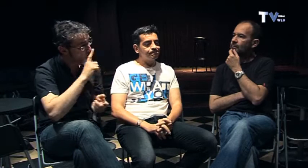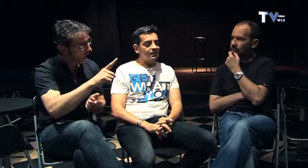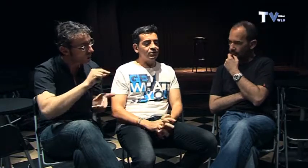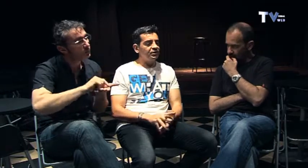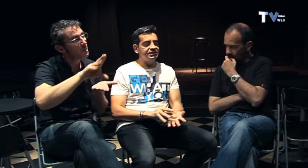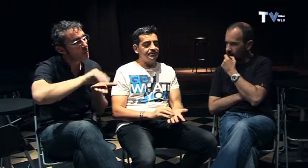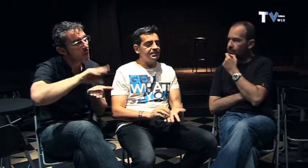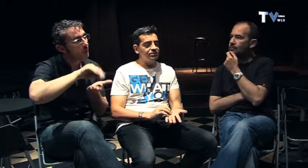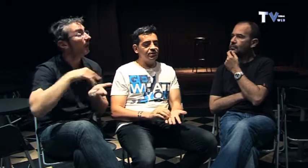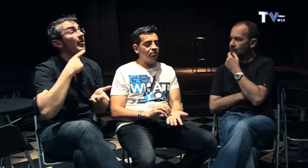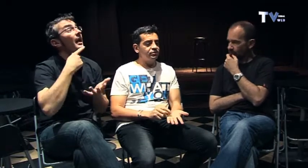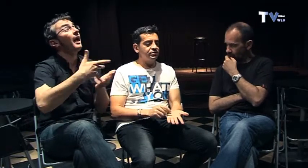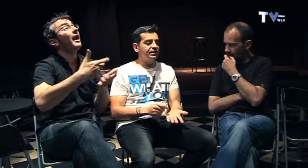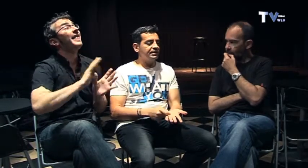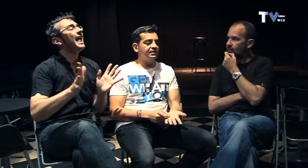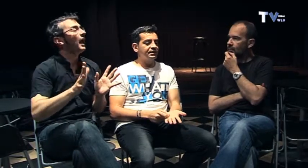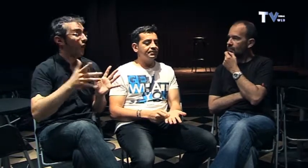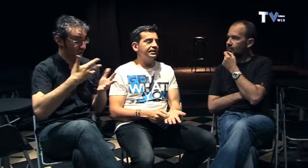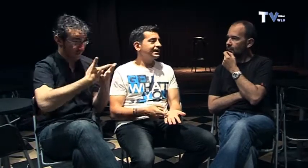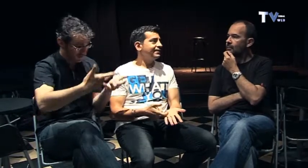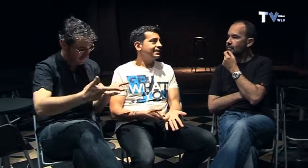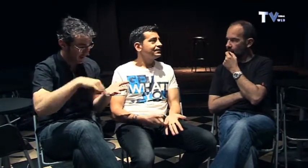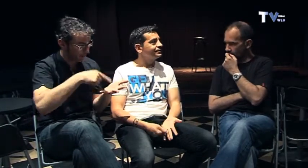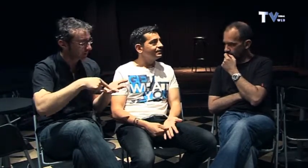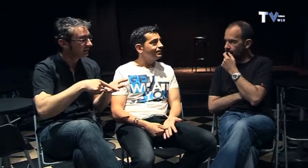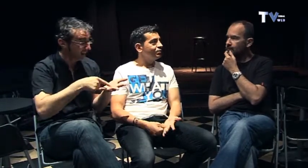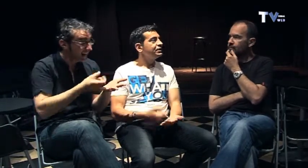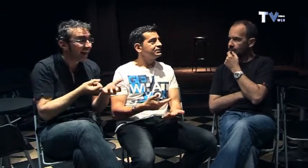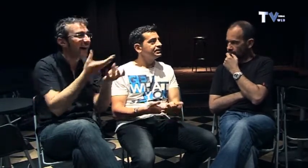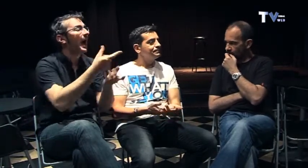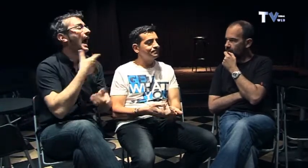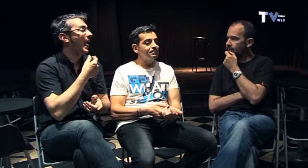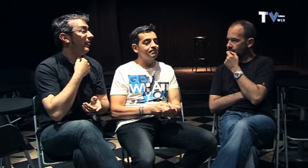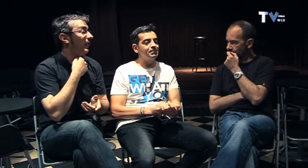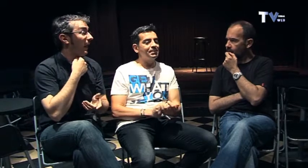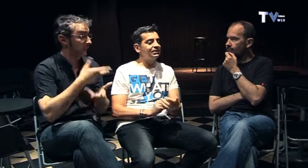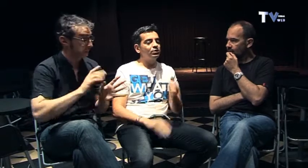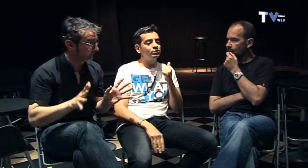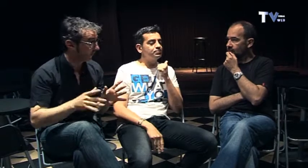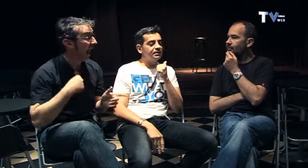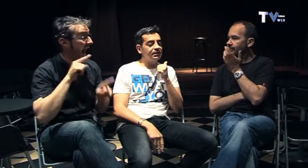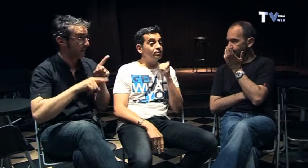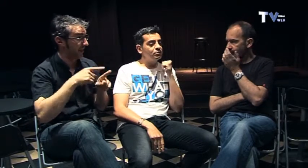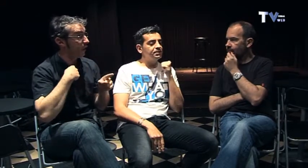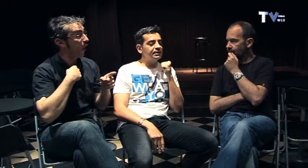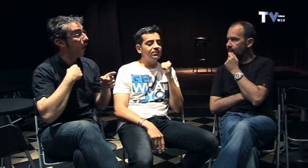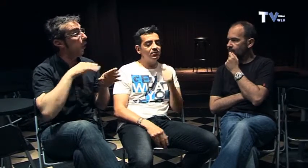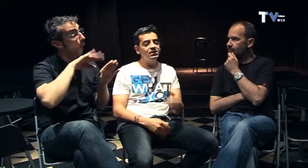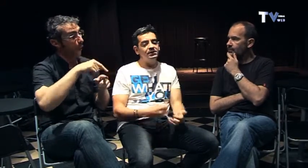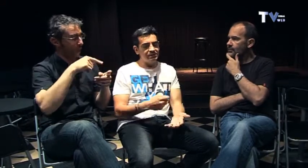no en escribir sino que luego eso tiene que hacer realmente gracia y a lo mejor me ha pasado con el último espectáculo de